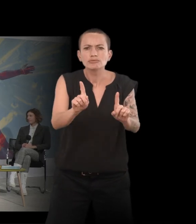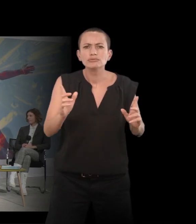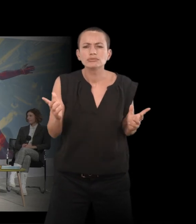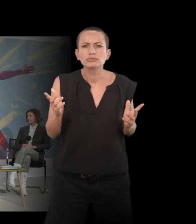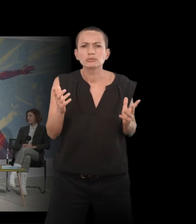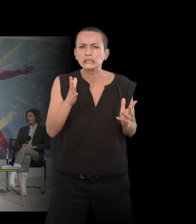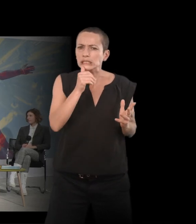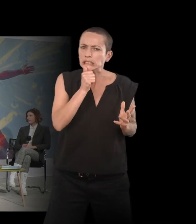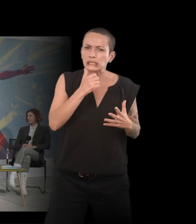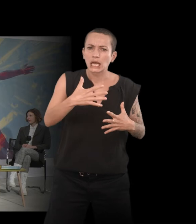injuste, insupportable.